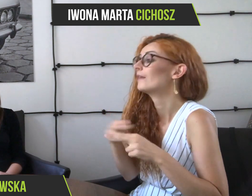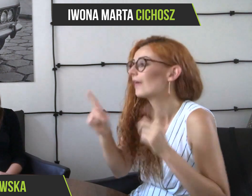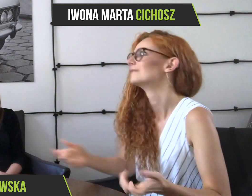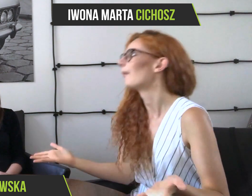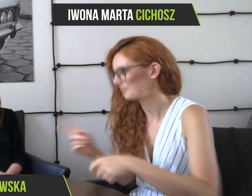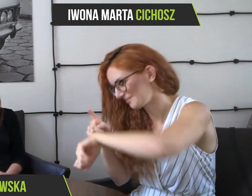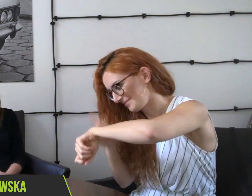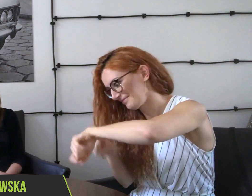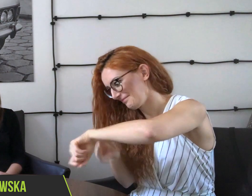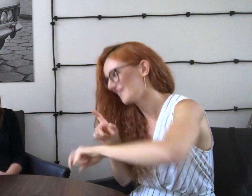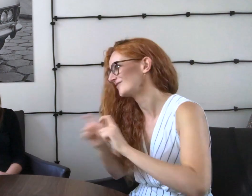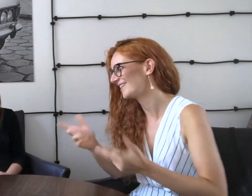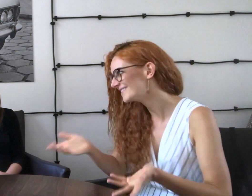to robić. Kiedy zacznę? Nie wiem. Czas!